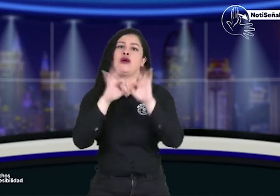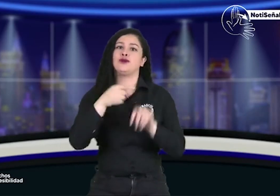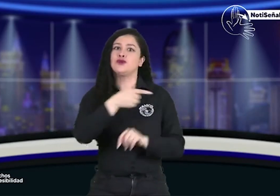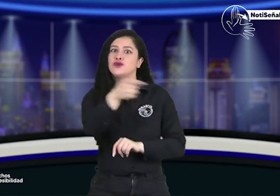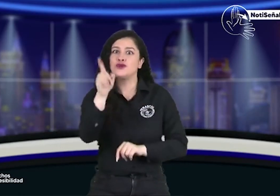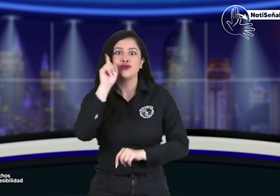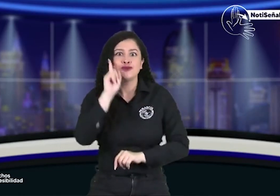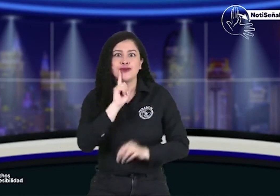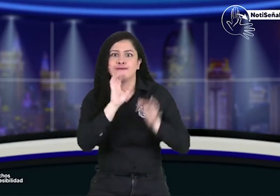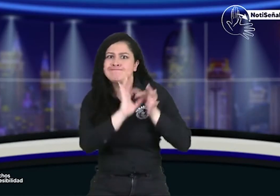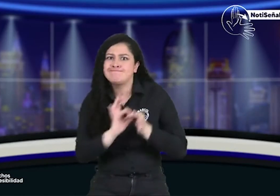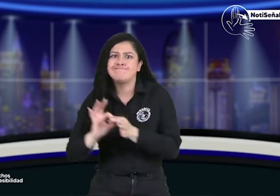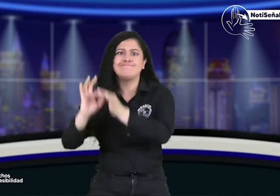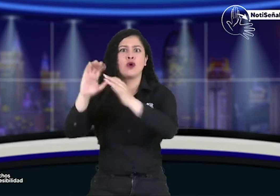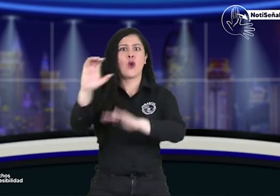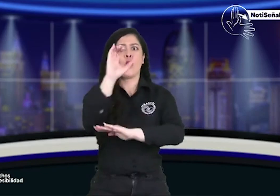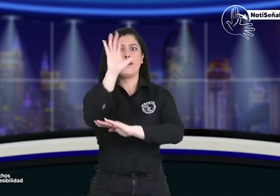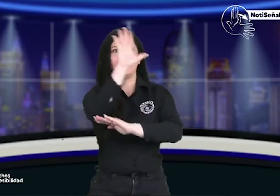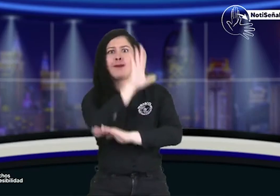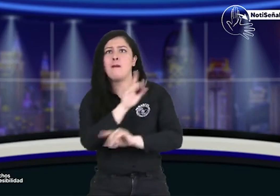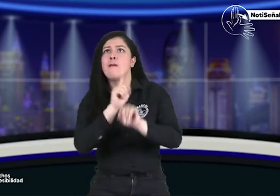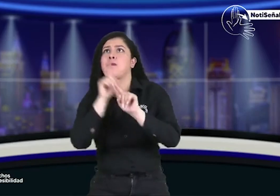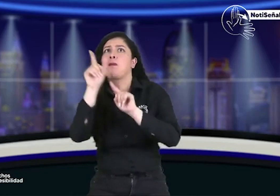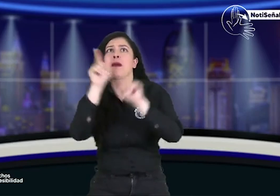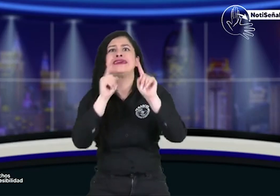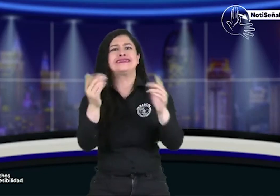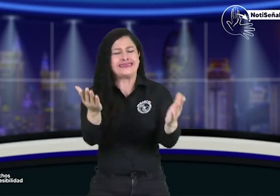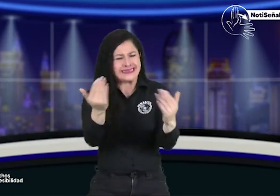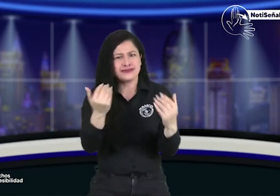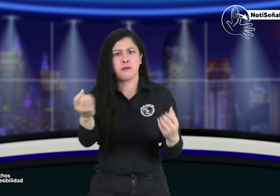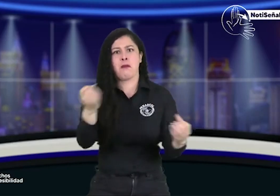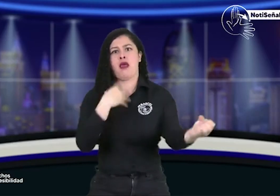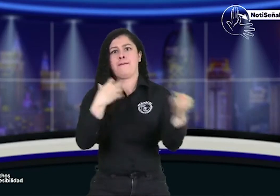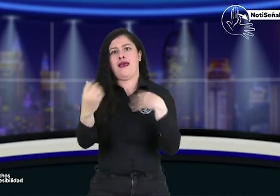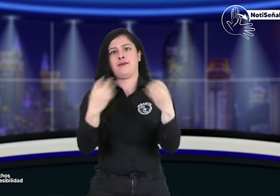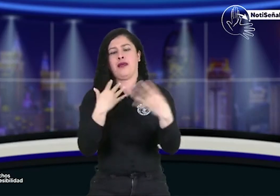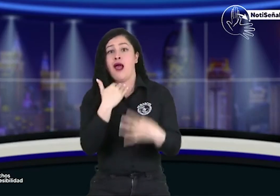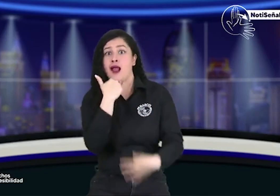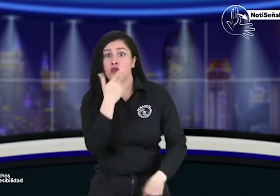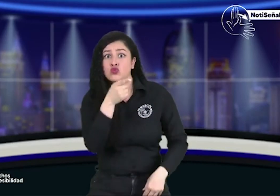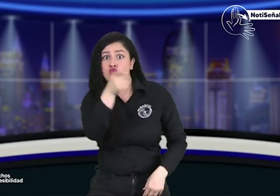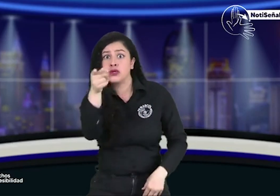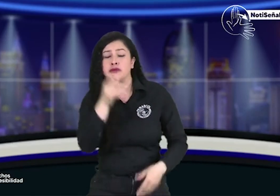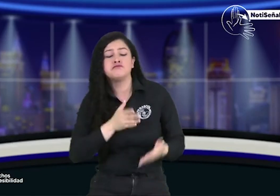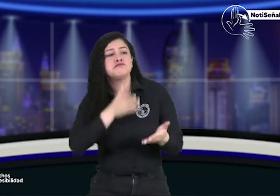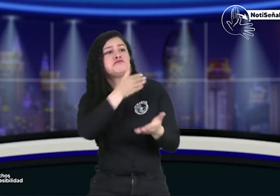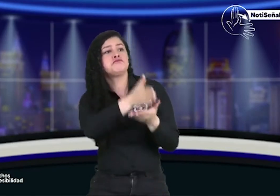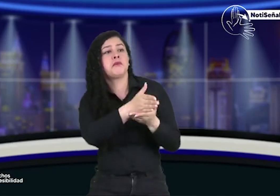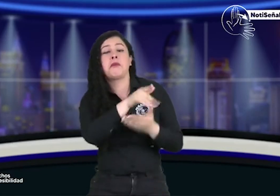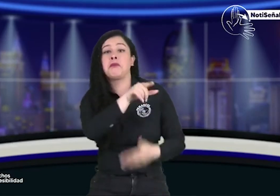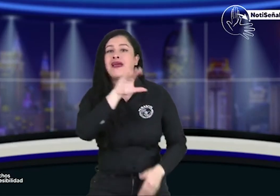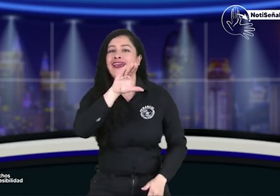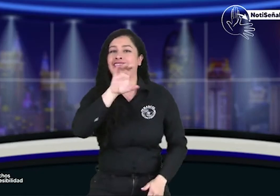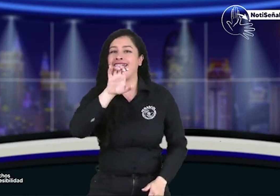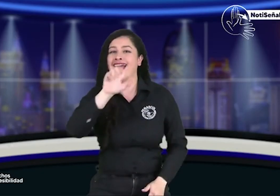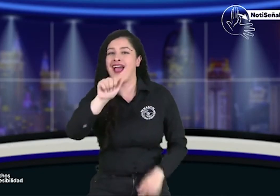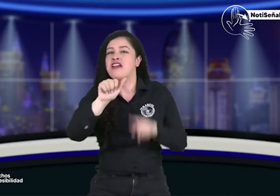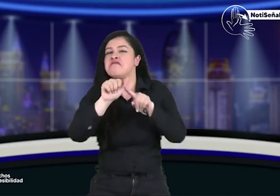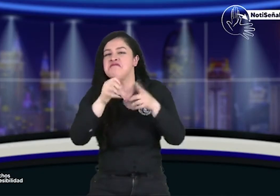no hay derechos ustedes como personas sordas de Colombia los invito a que nos envíen si van a un